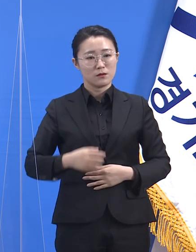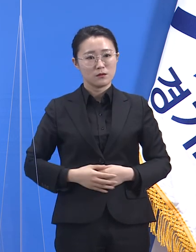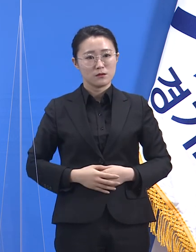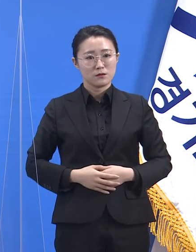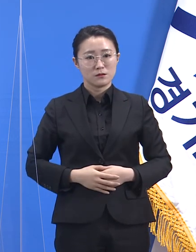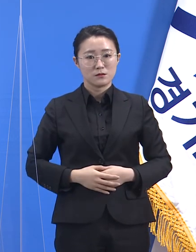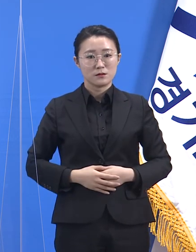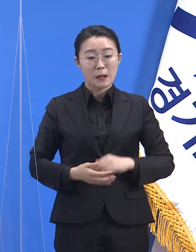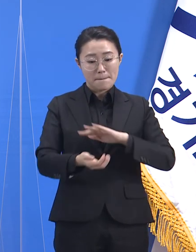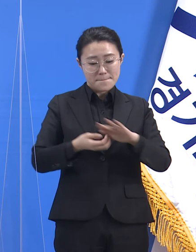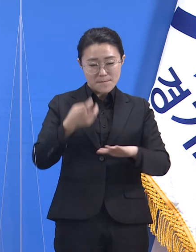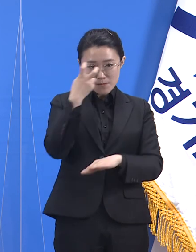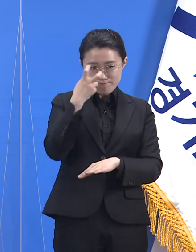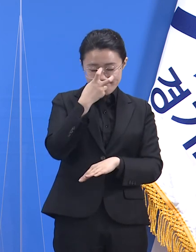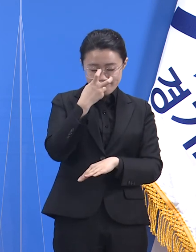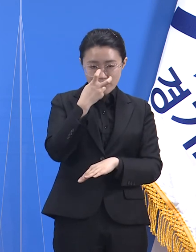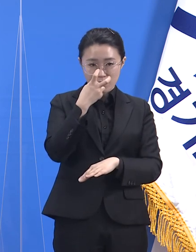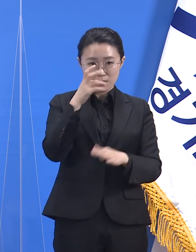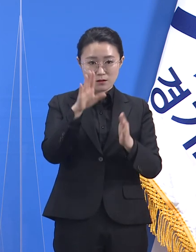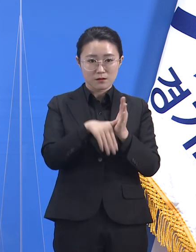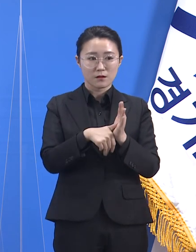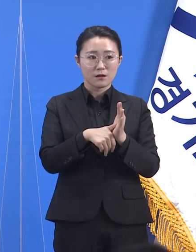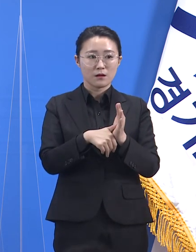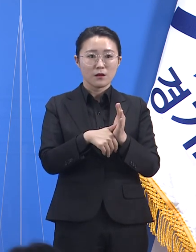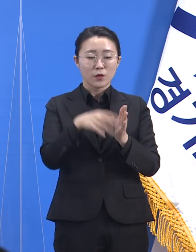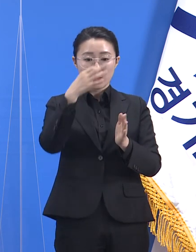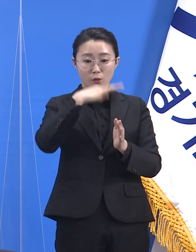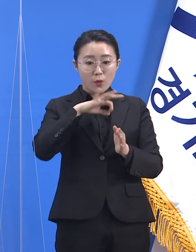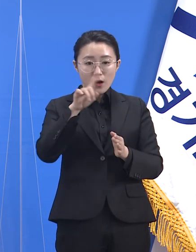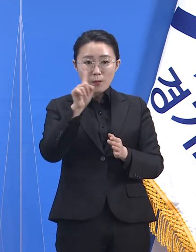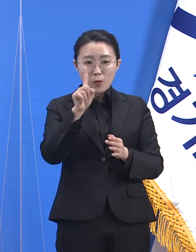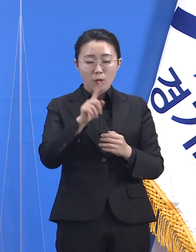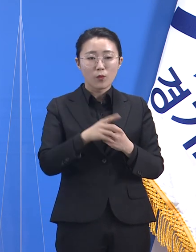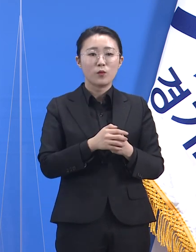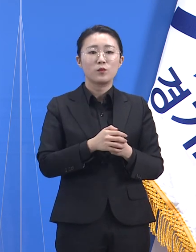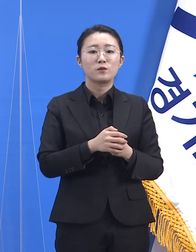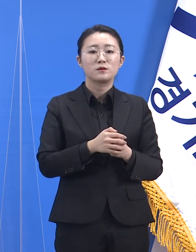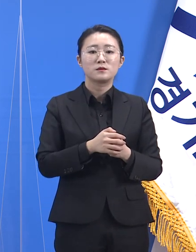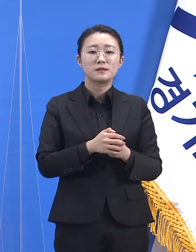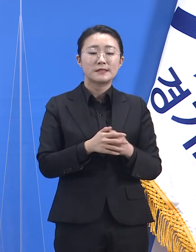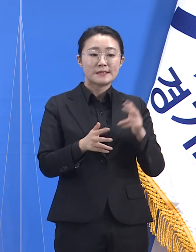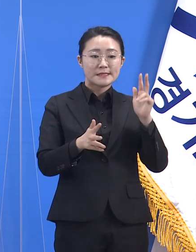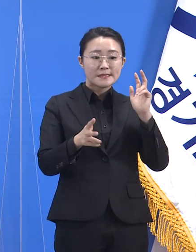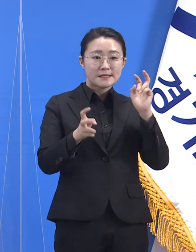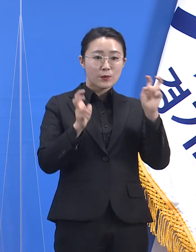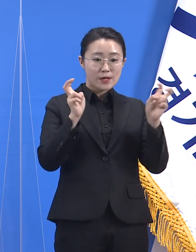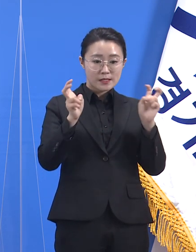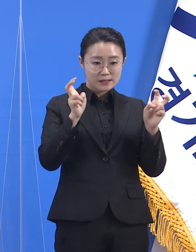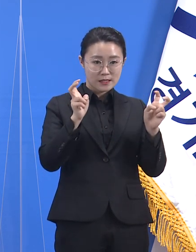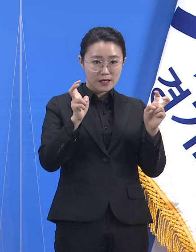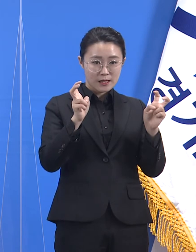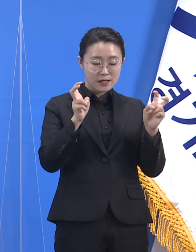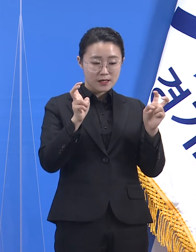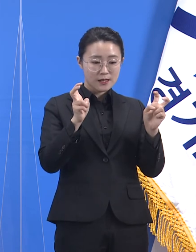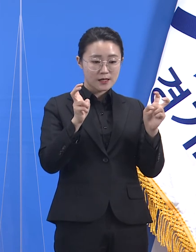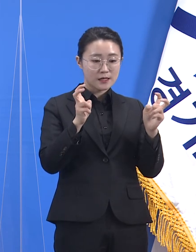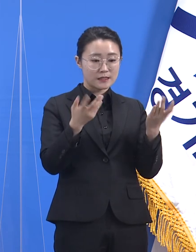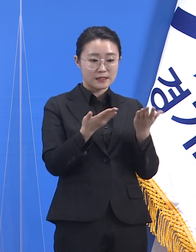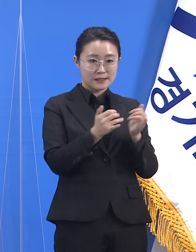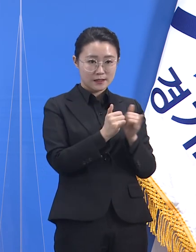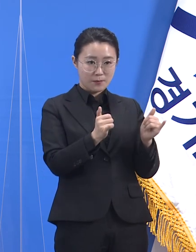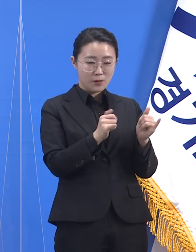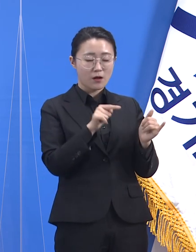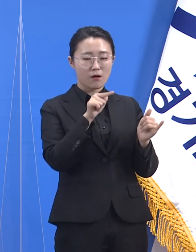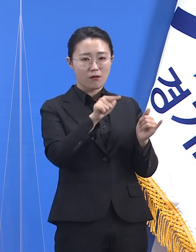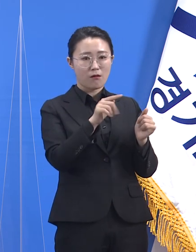보편적으로 기대할 수 있는 효과는 사업의 대상군에게 위험 인식을 강화시키고 행동